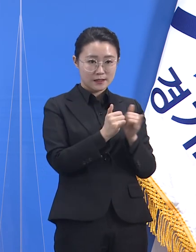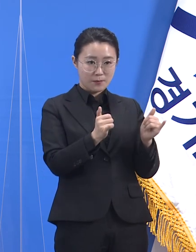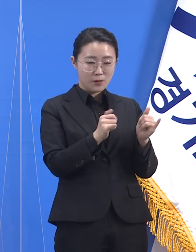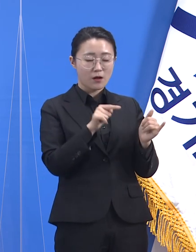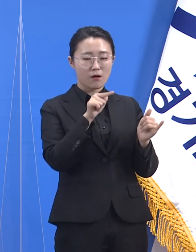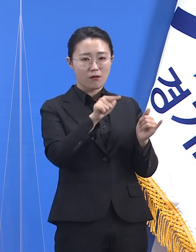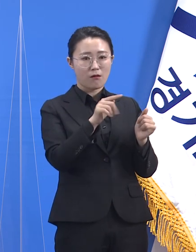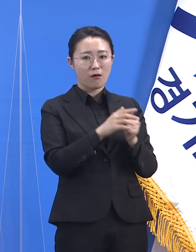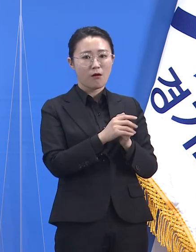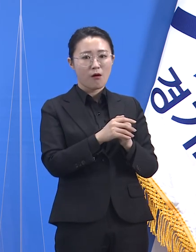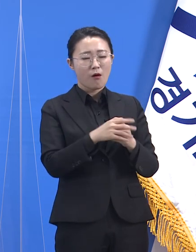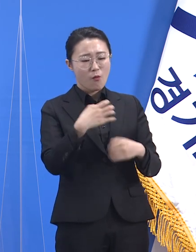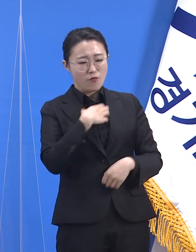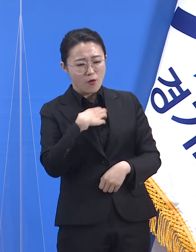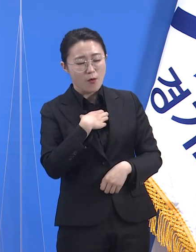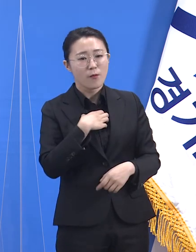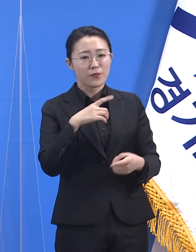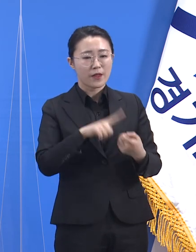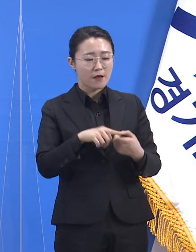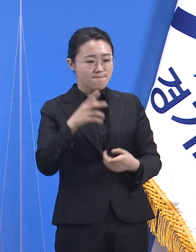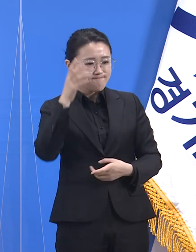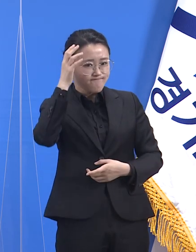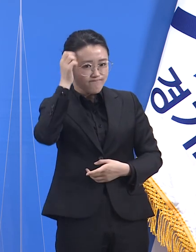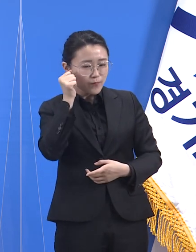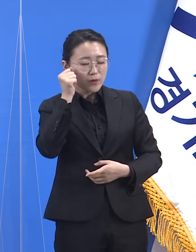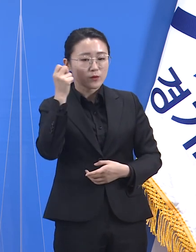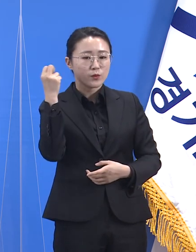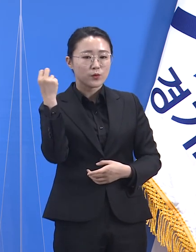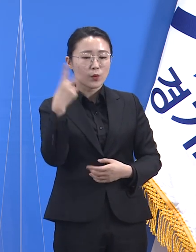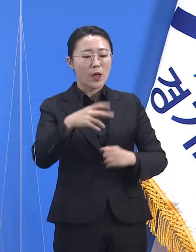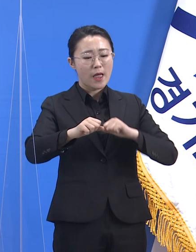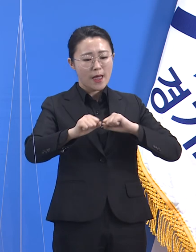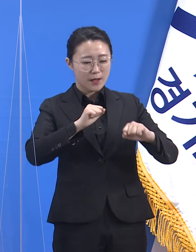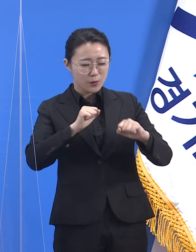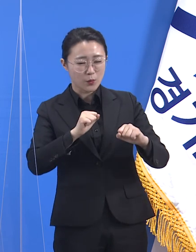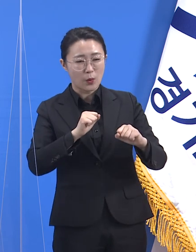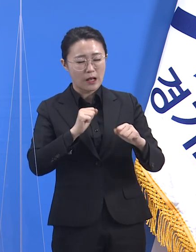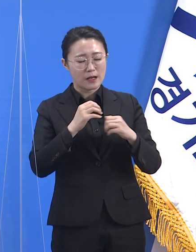변화를 이끌어내는 데 있다고 말하는 것이 보다 실제적입니다.